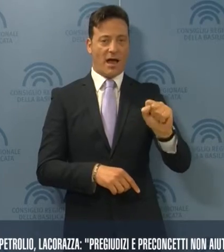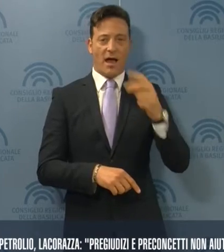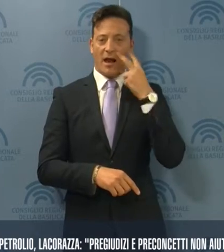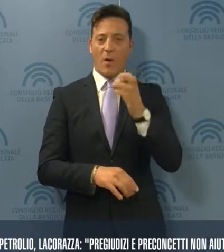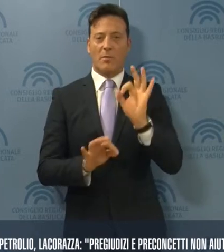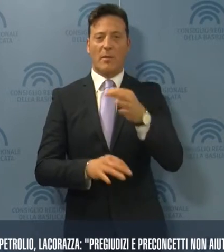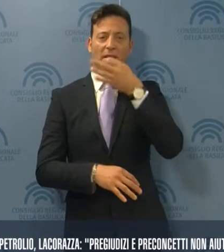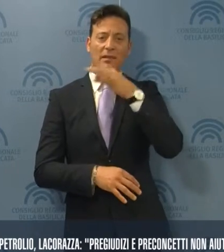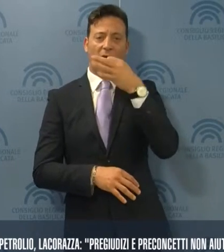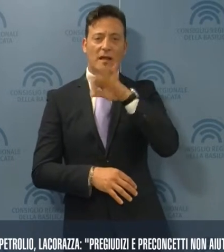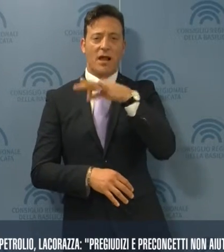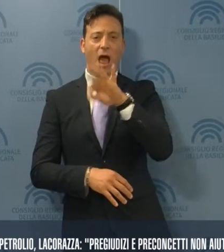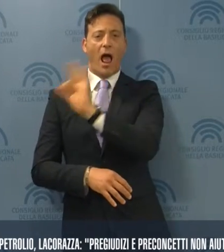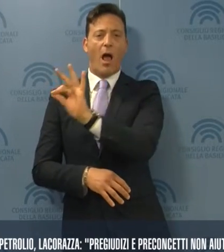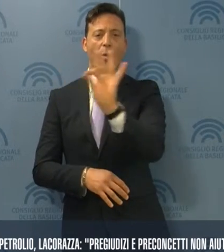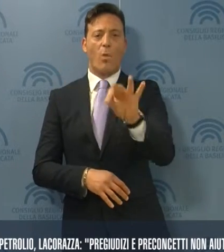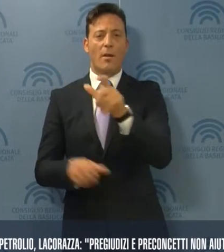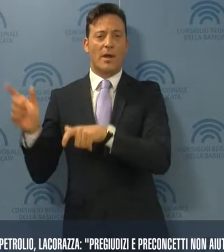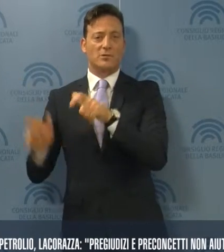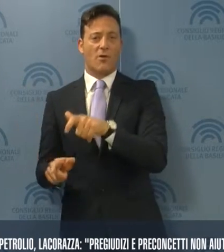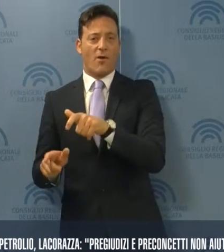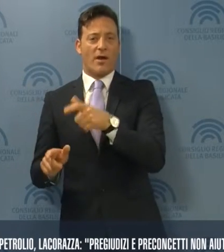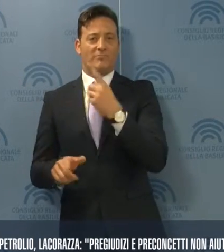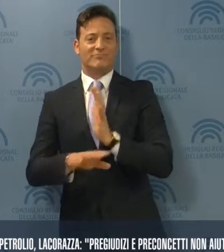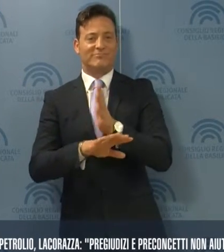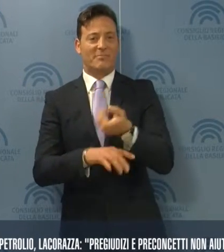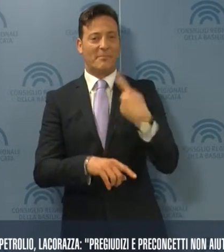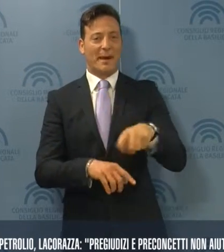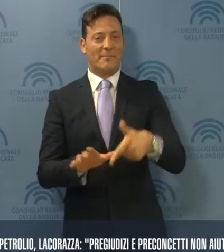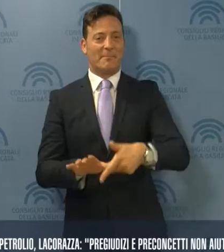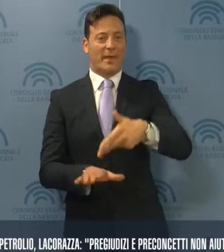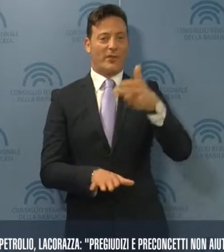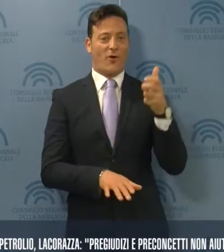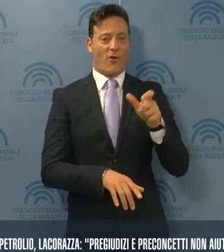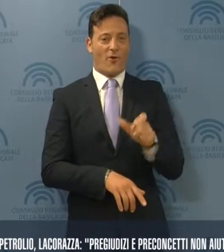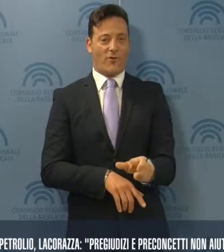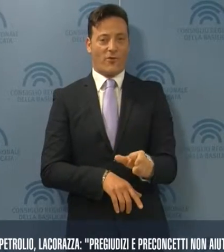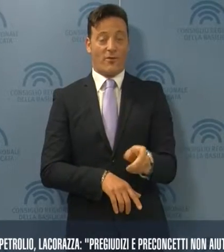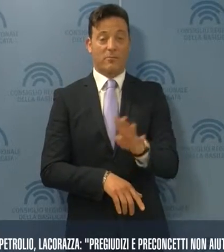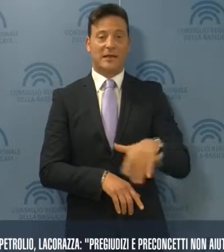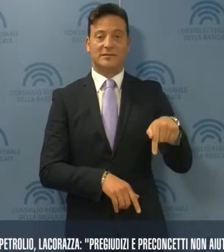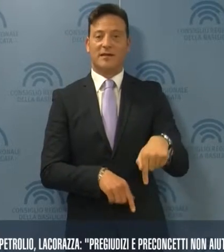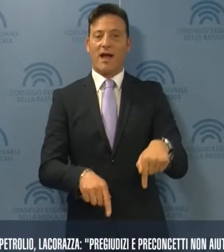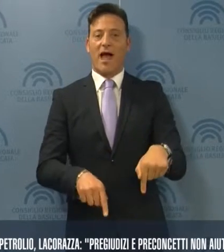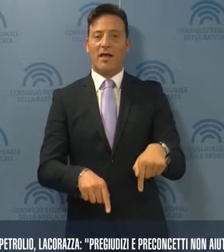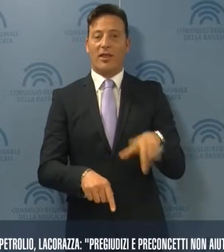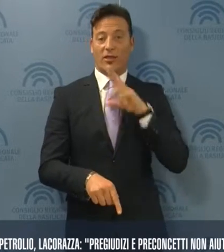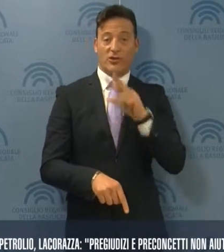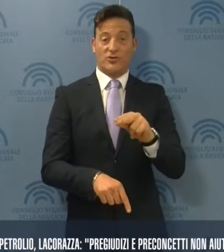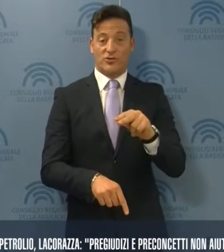dichiarazioni di alcuni commentatori sull'inchiesta petrolio. La Basilicata, sottolinea, è una regione